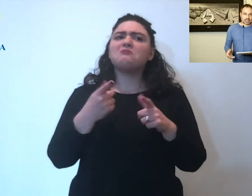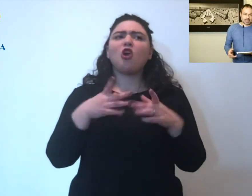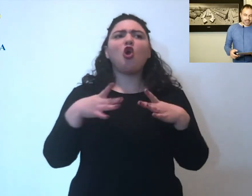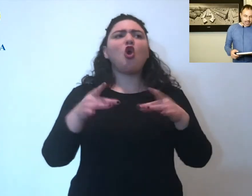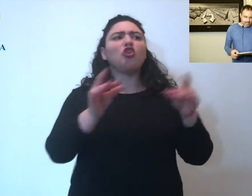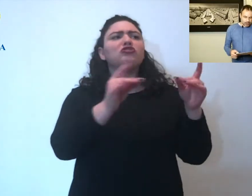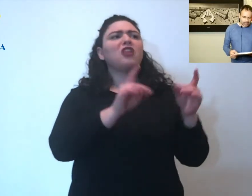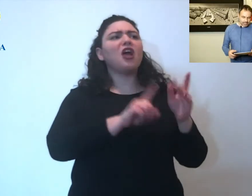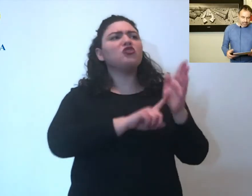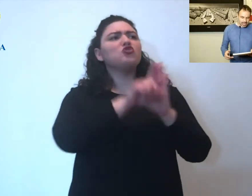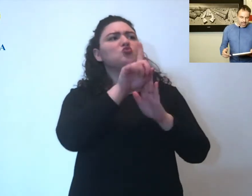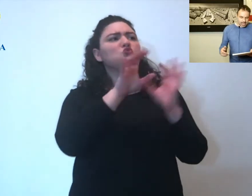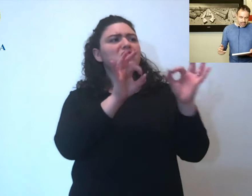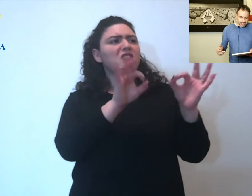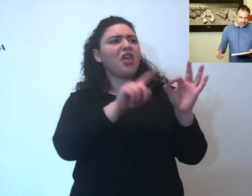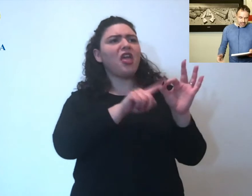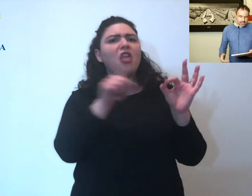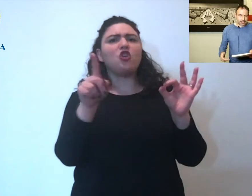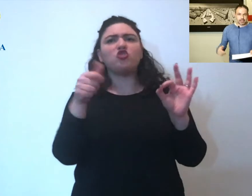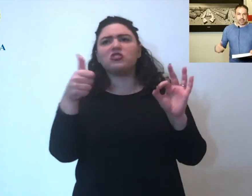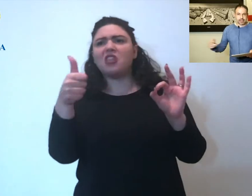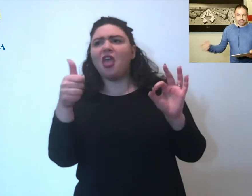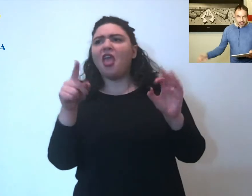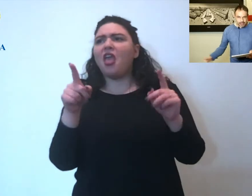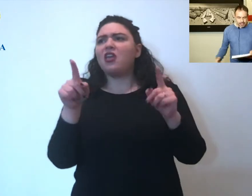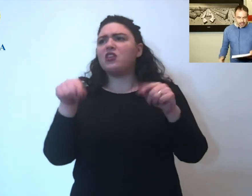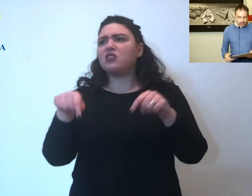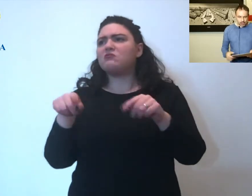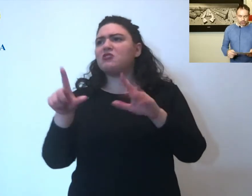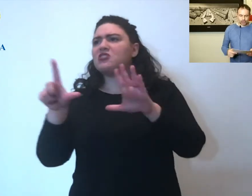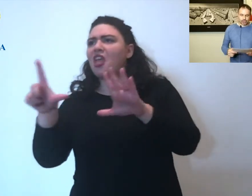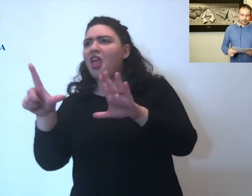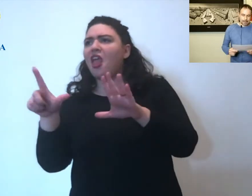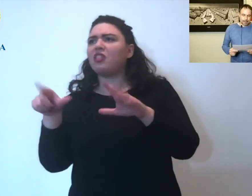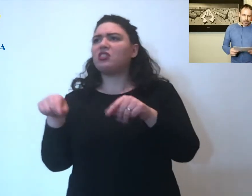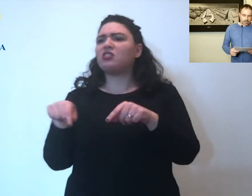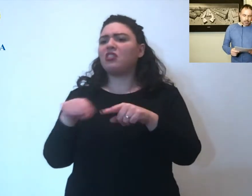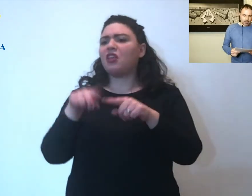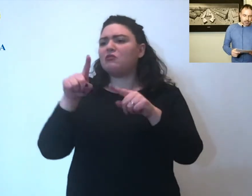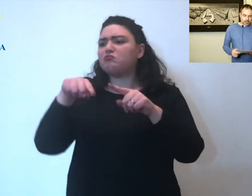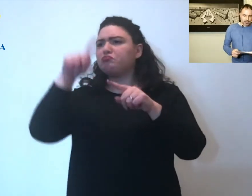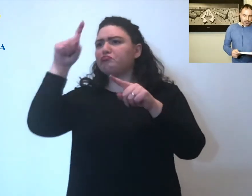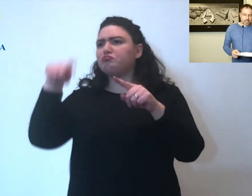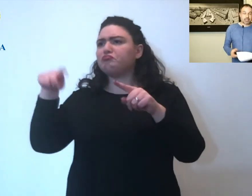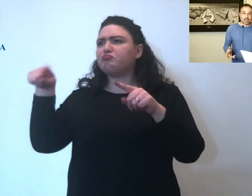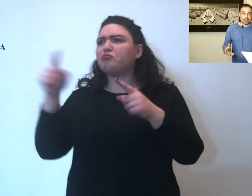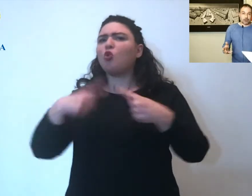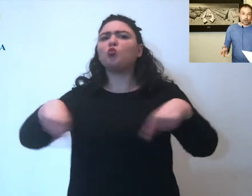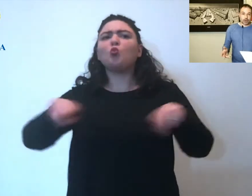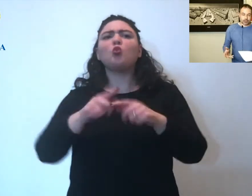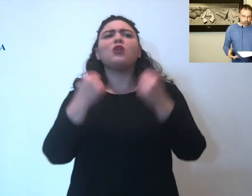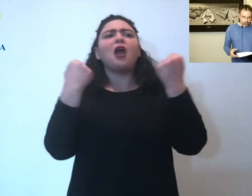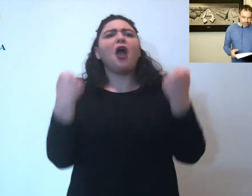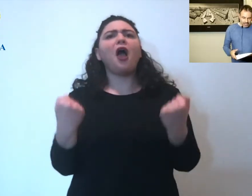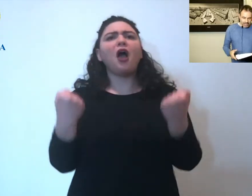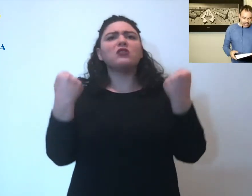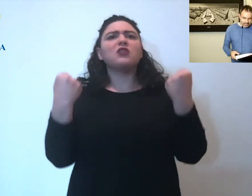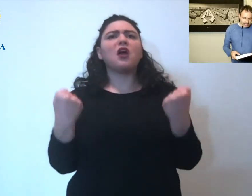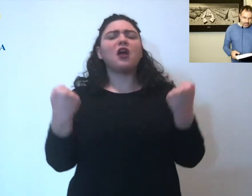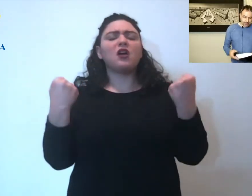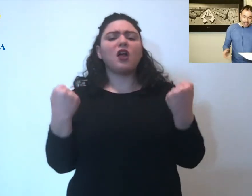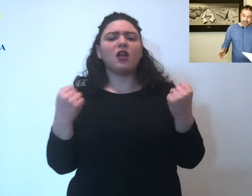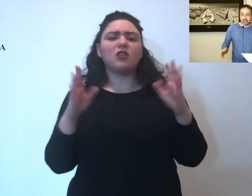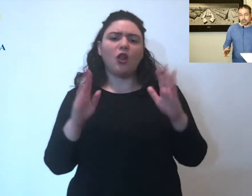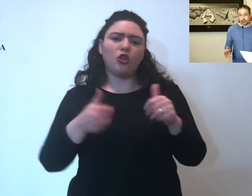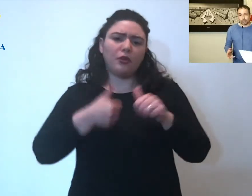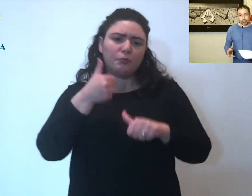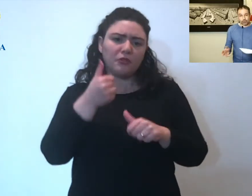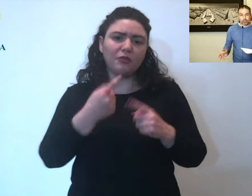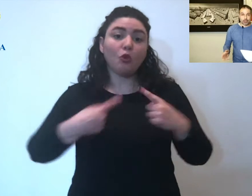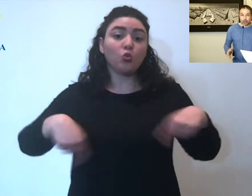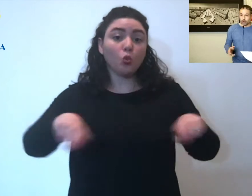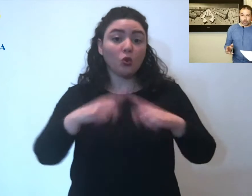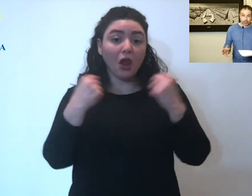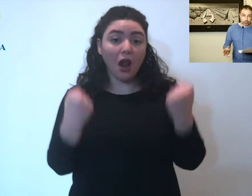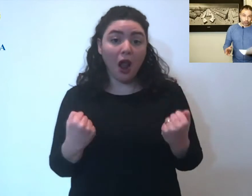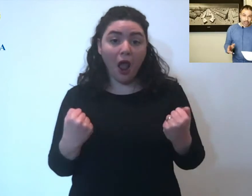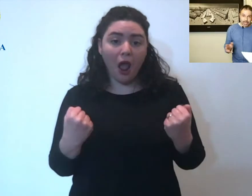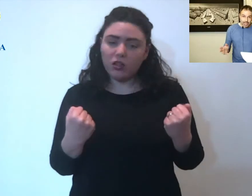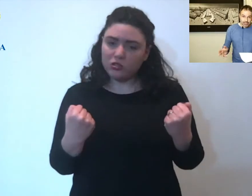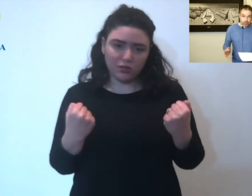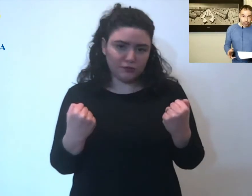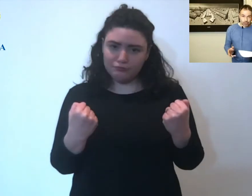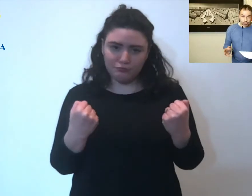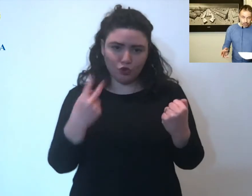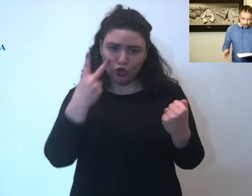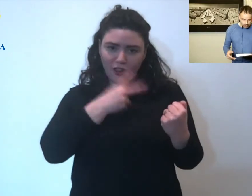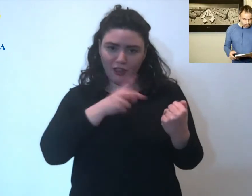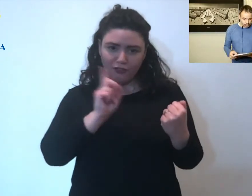da 0 a 6, 7, 7 anche oggi? Che siamo ancora tutti a casa? Beh innanzitutto non siamo ancora